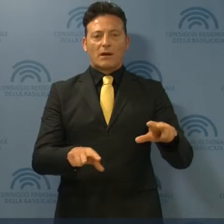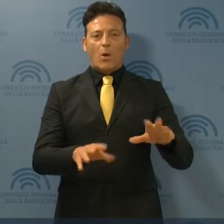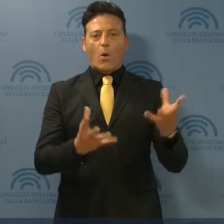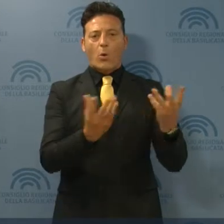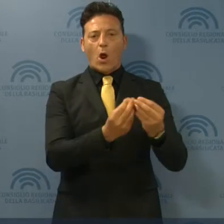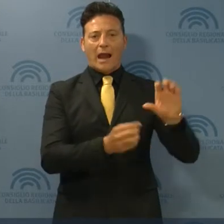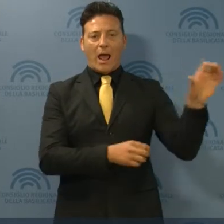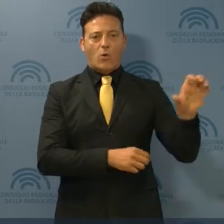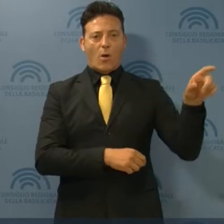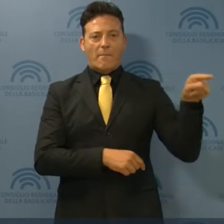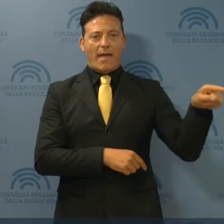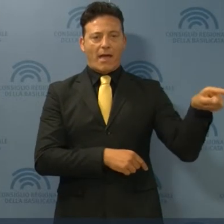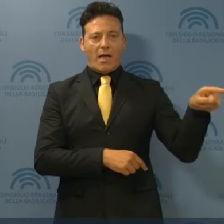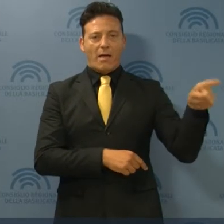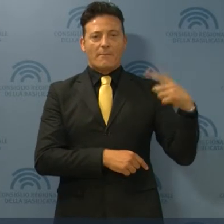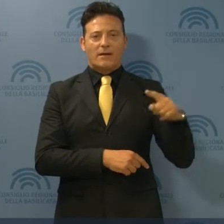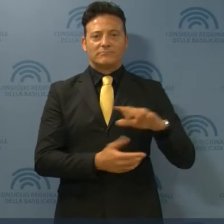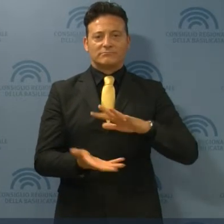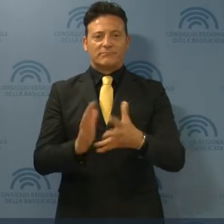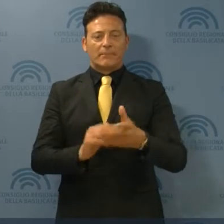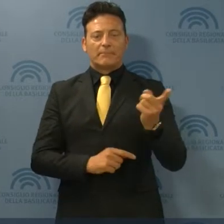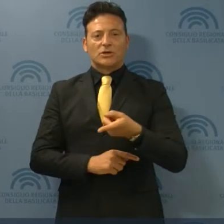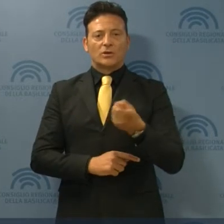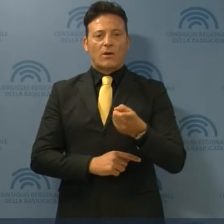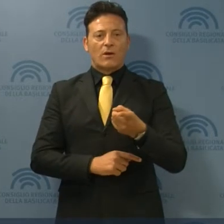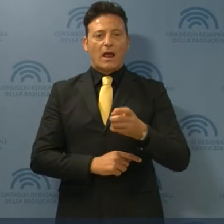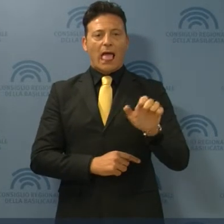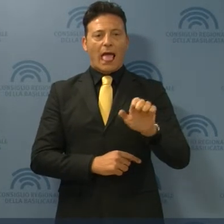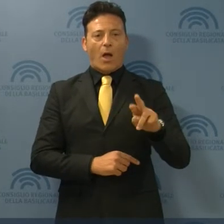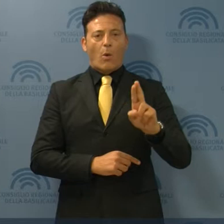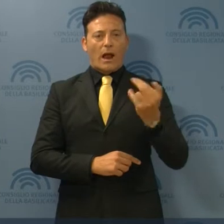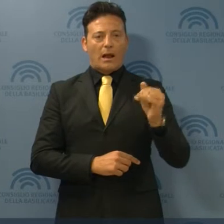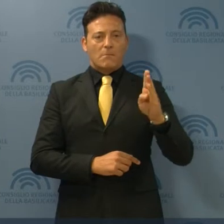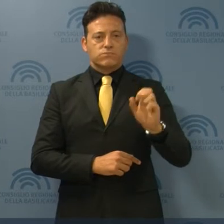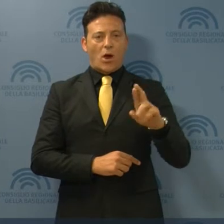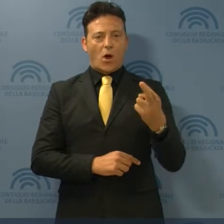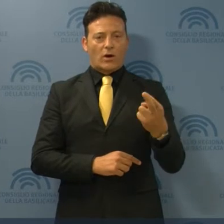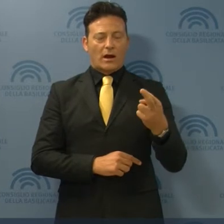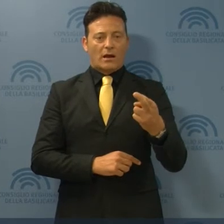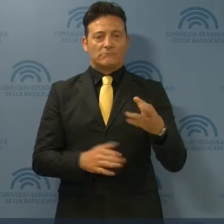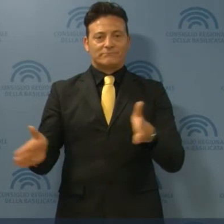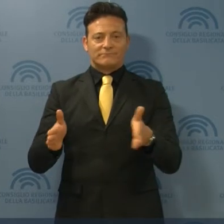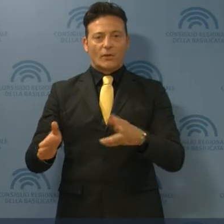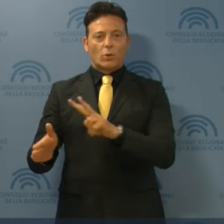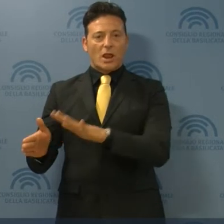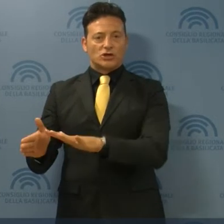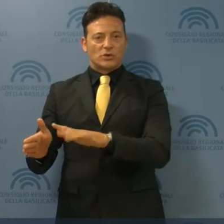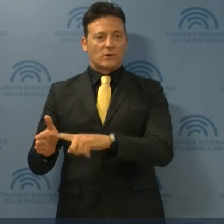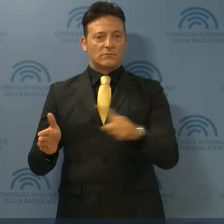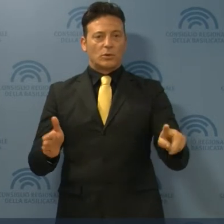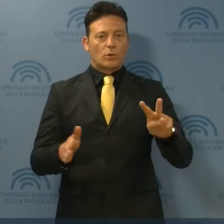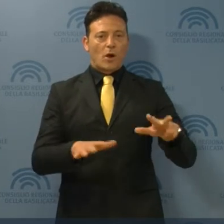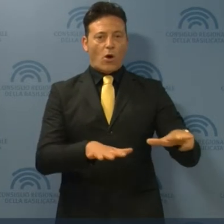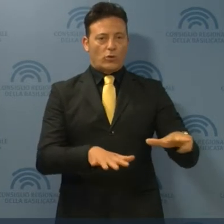europea sulla manipolazione dei tassi Euribor avvenuta fra il 2005 e il